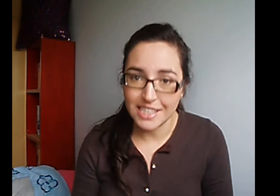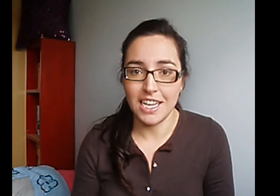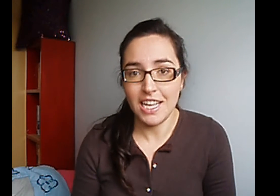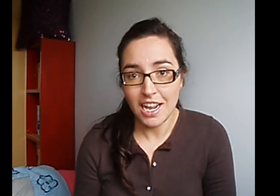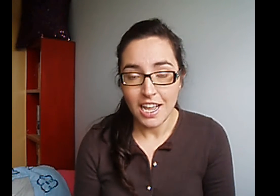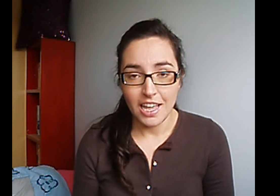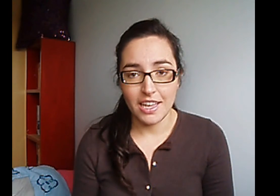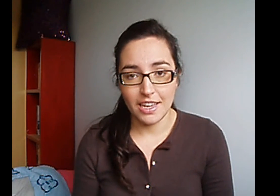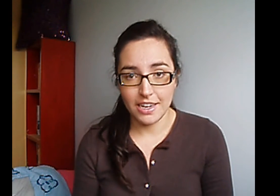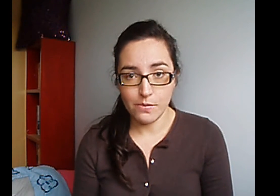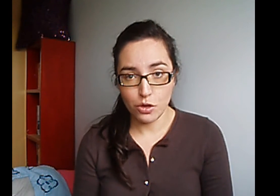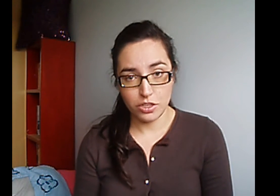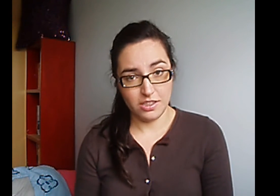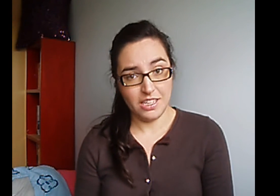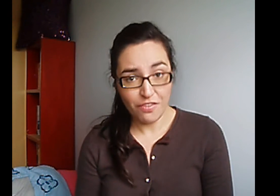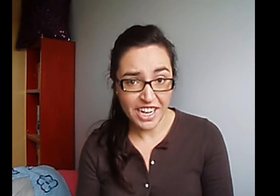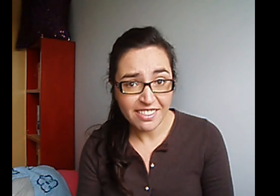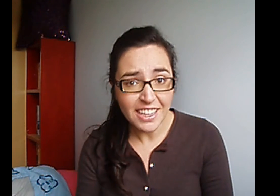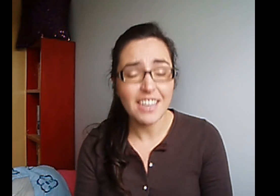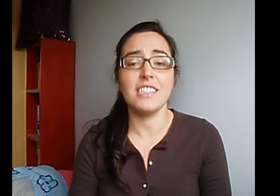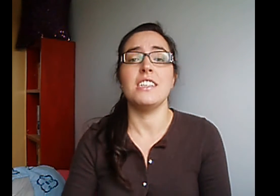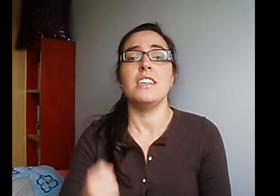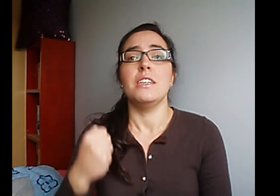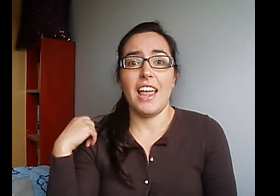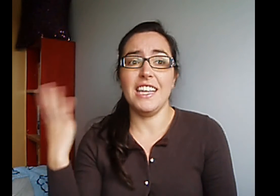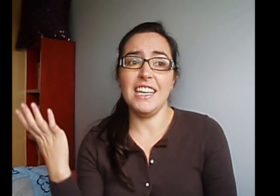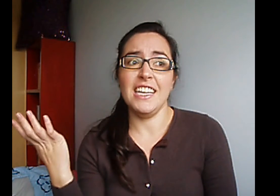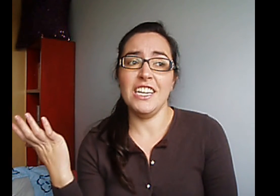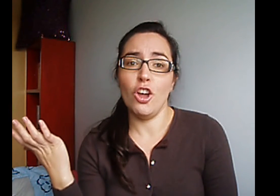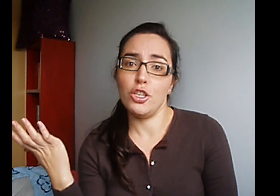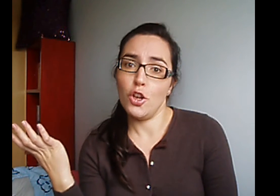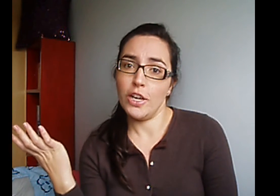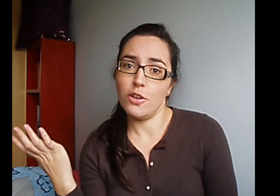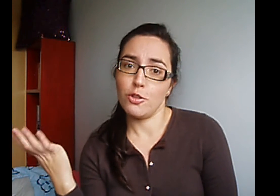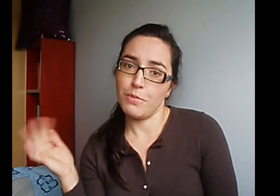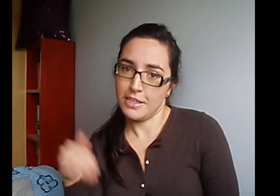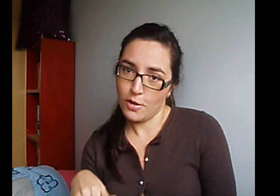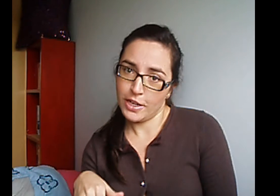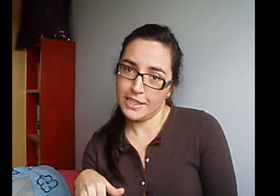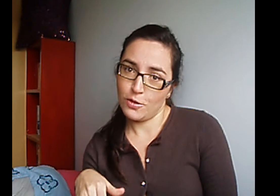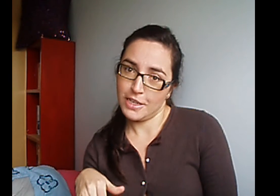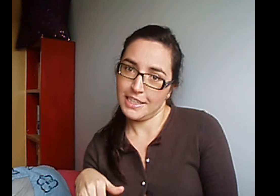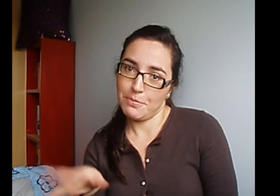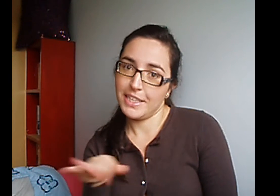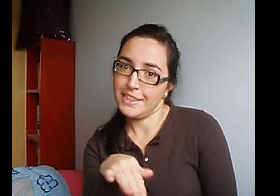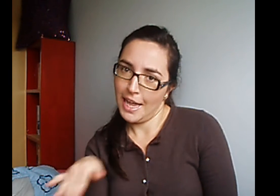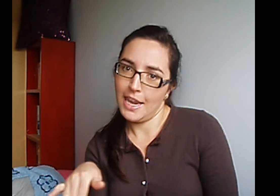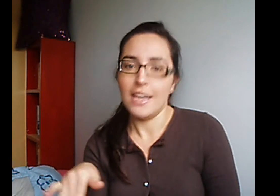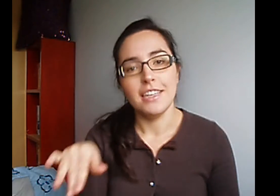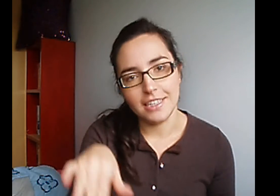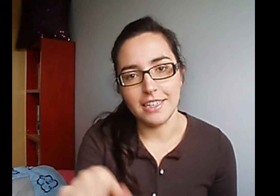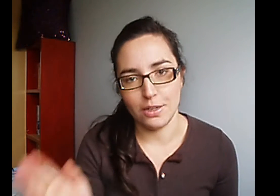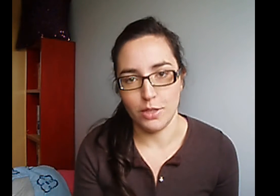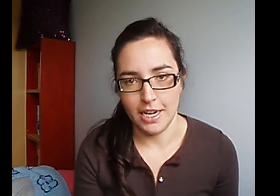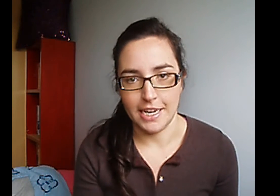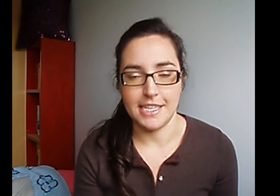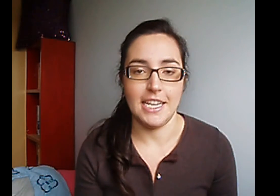saque libros diferentes Y no solo que los compre, sino que se los lea también y tal Y que nos dé la reseña